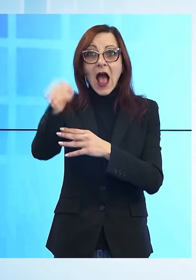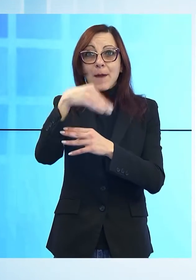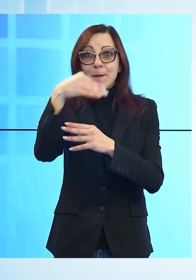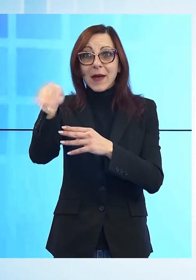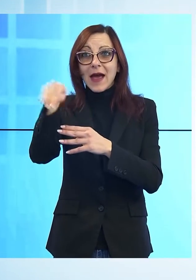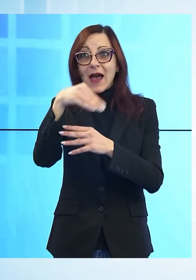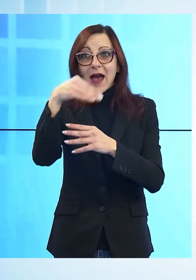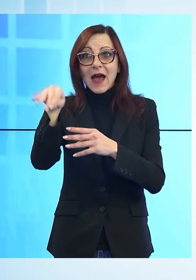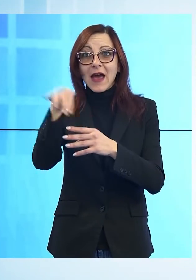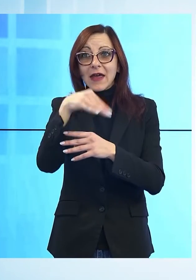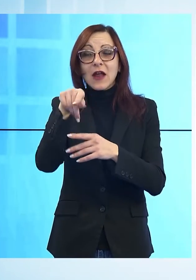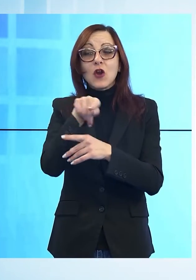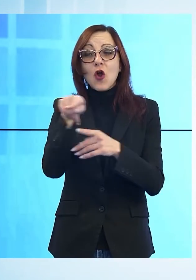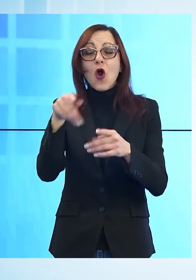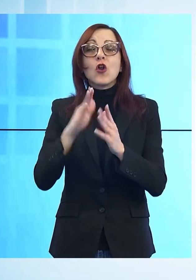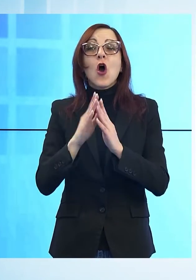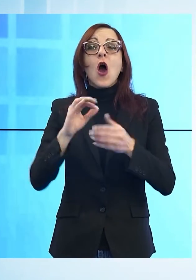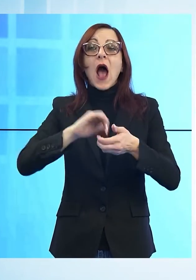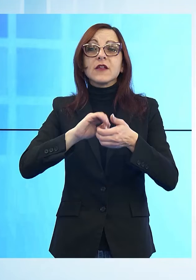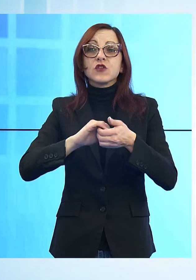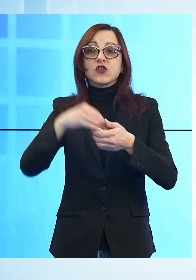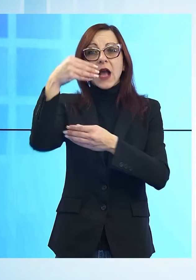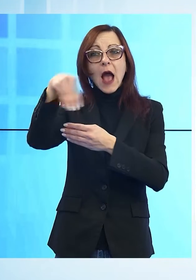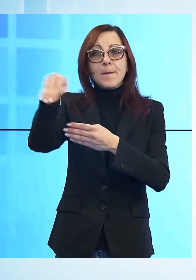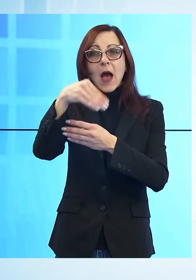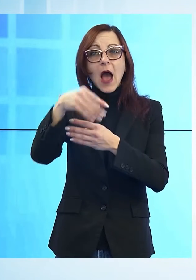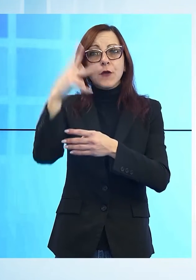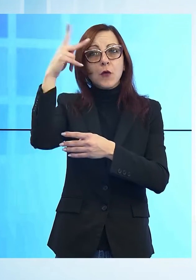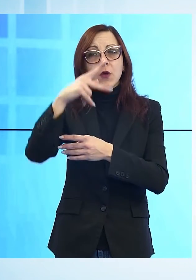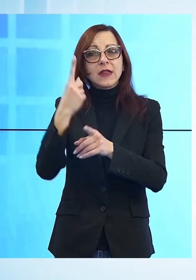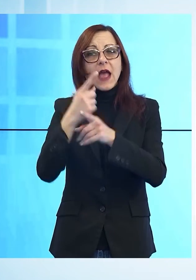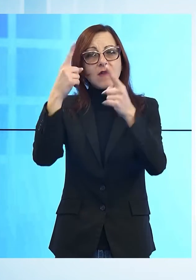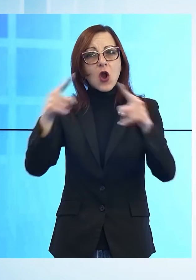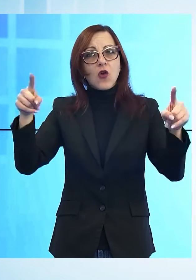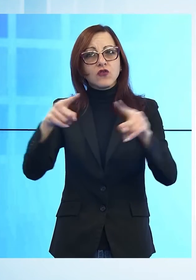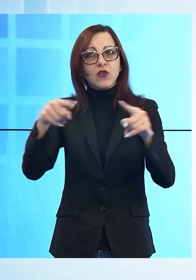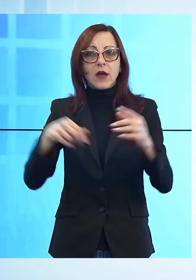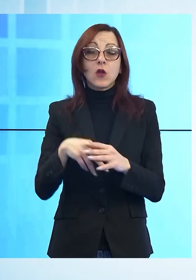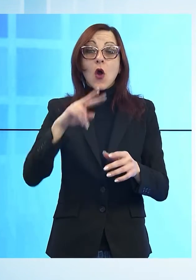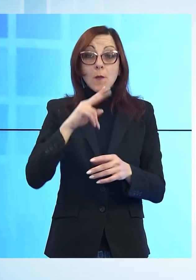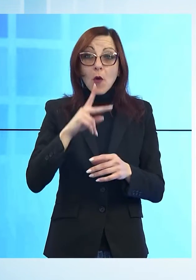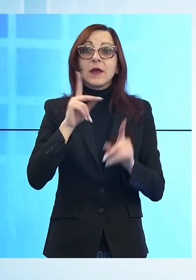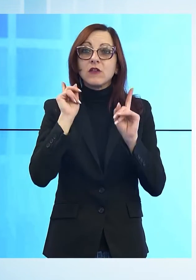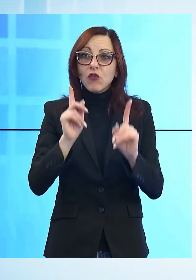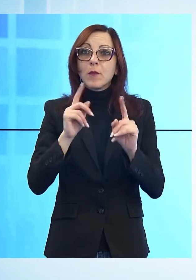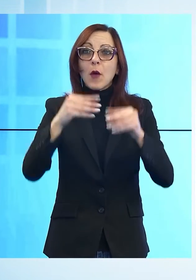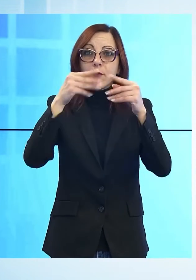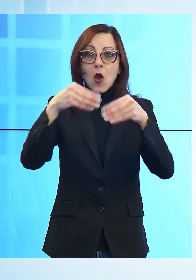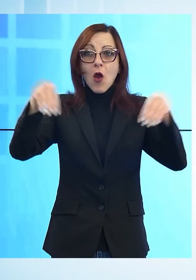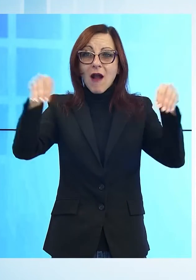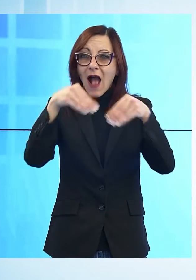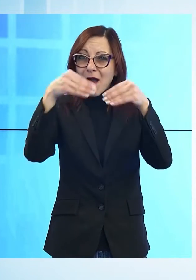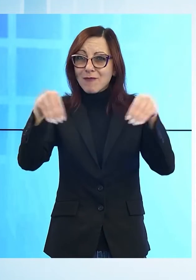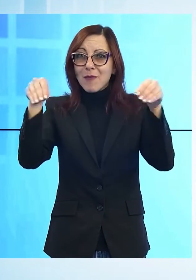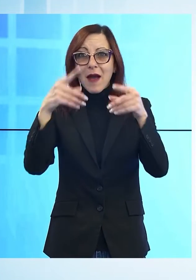Lucchesi che dovrebbero suonarci un concerto. Il pomeriggio di festa si è concluso proprio con il suono, grazie al concerto delle campane e